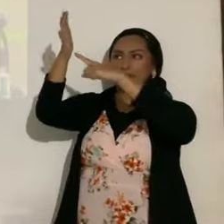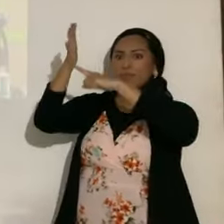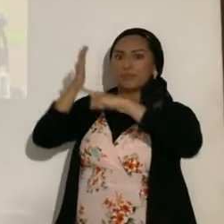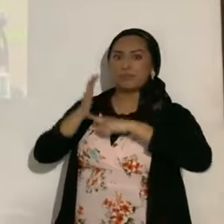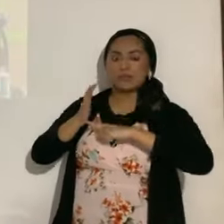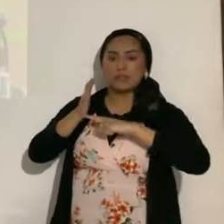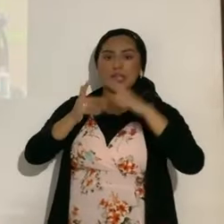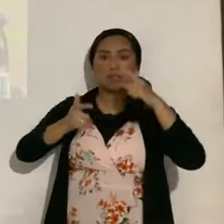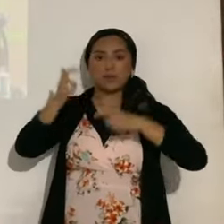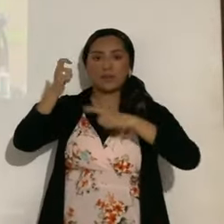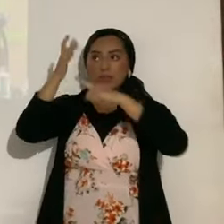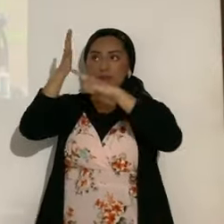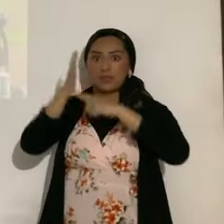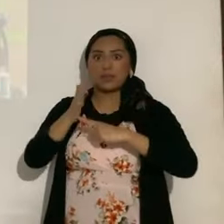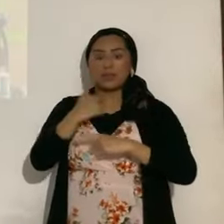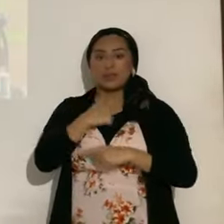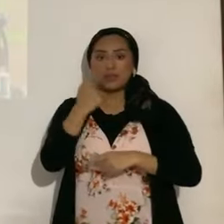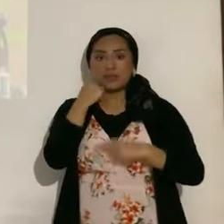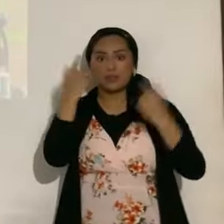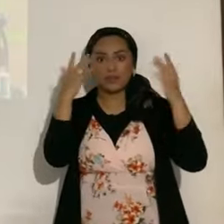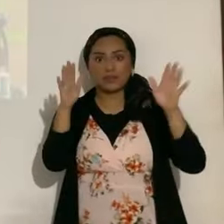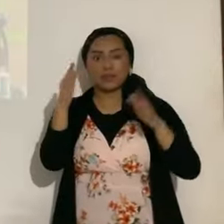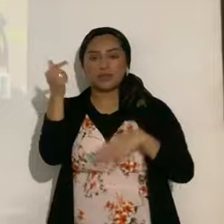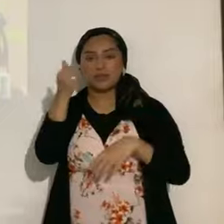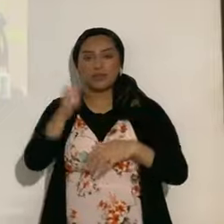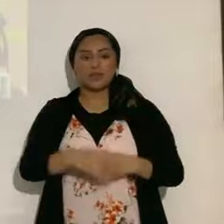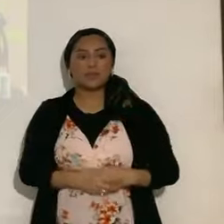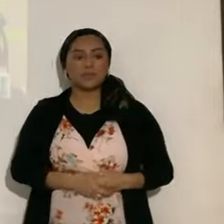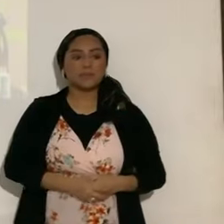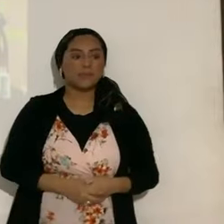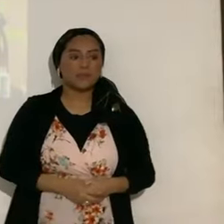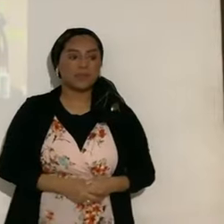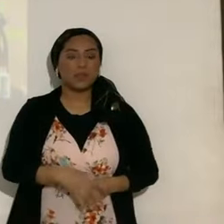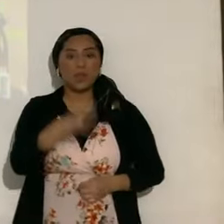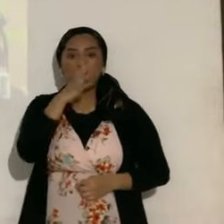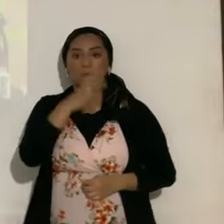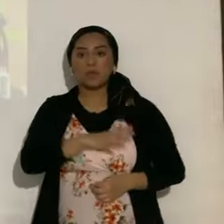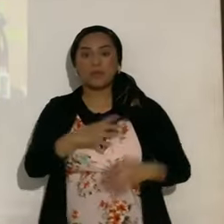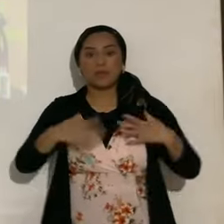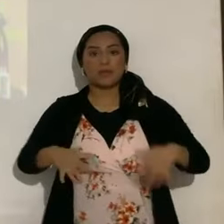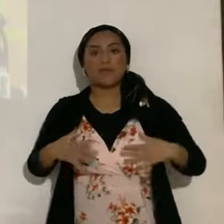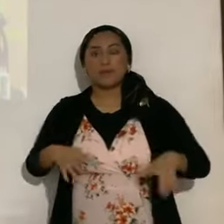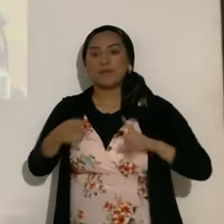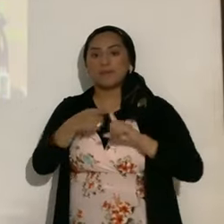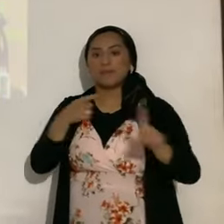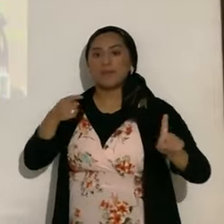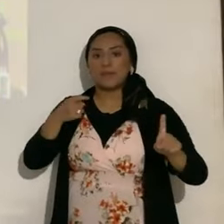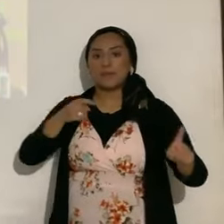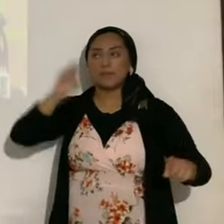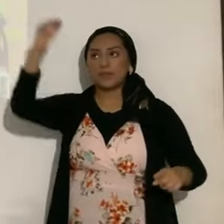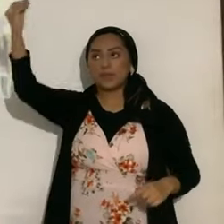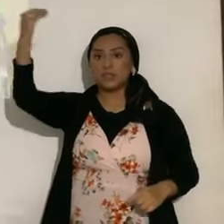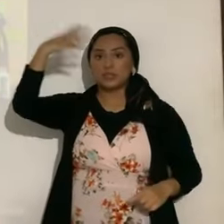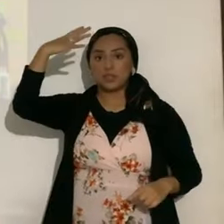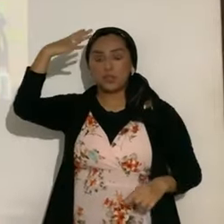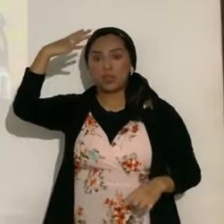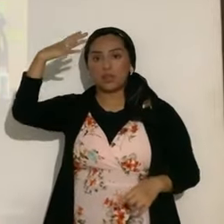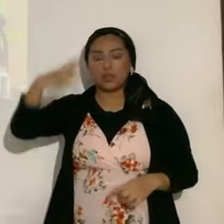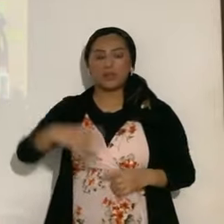señal, como lo que vimos en 1.14 de Génesis, una mujer vestida del sol, con arena debajo de sus pies y sobre su cabeza una